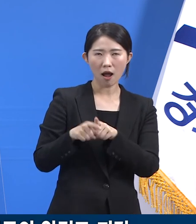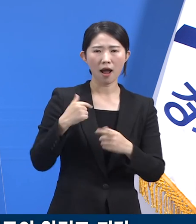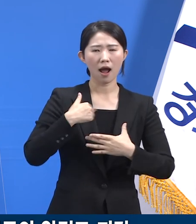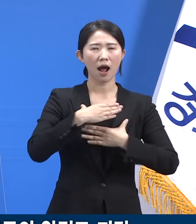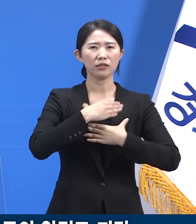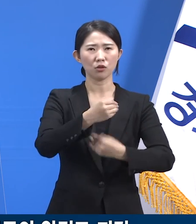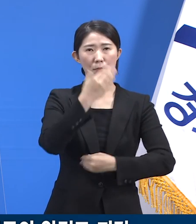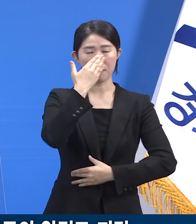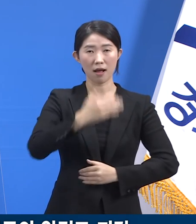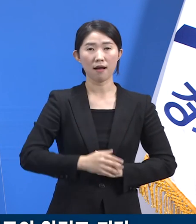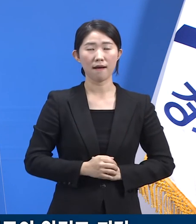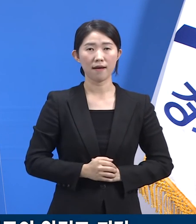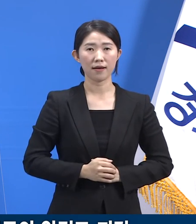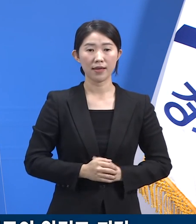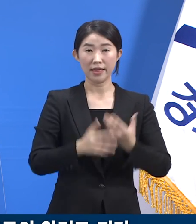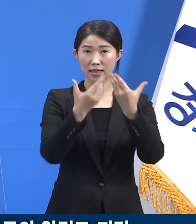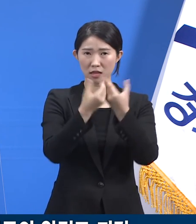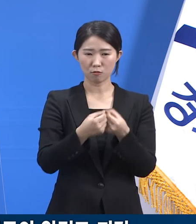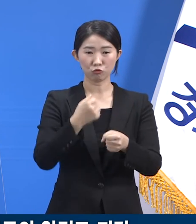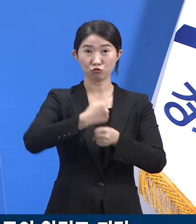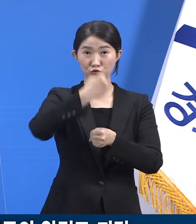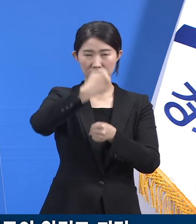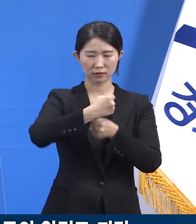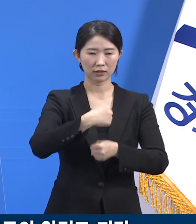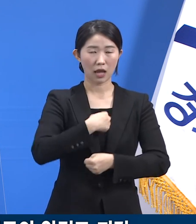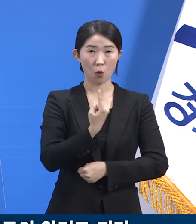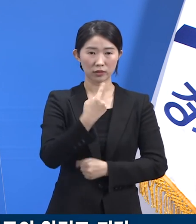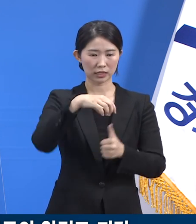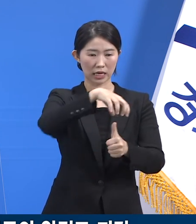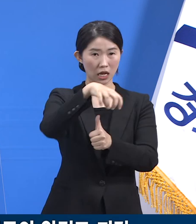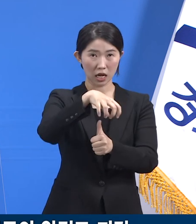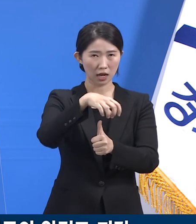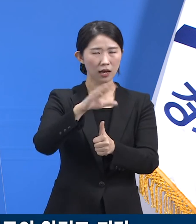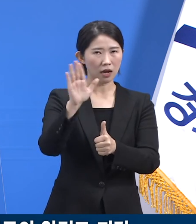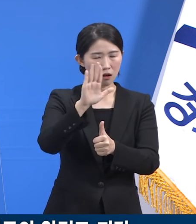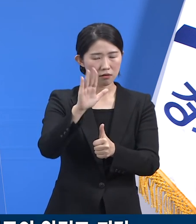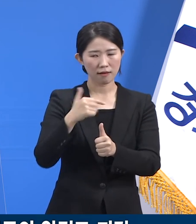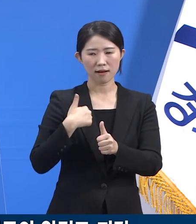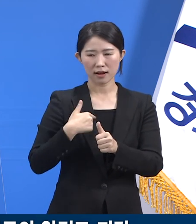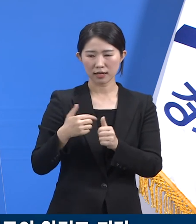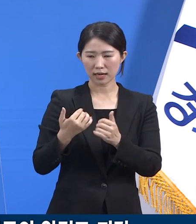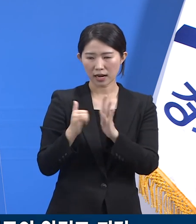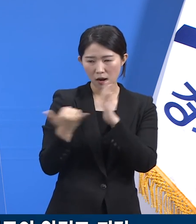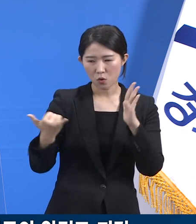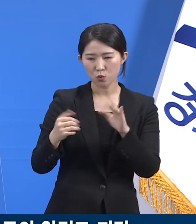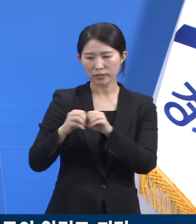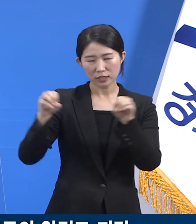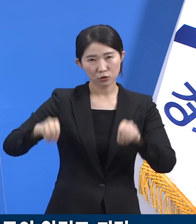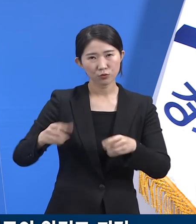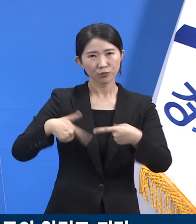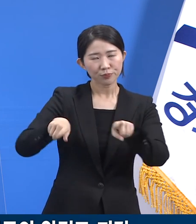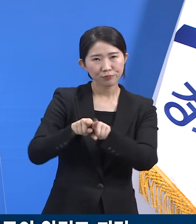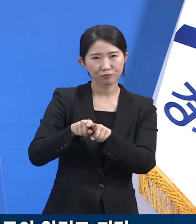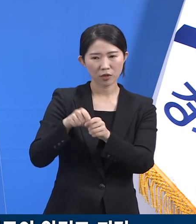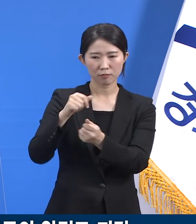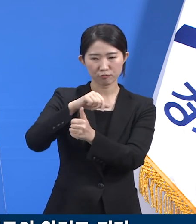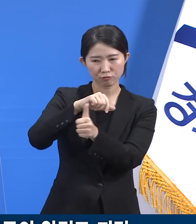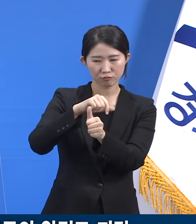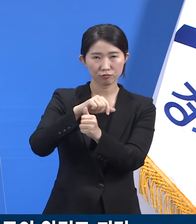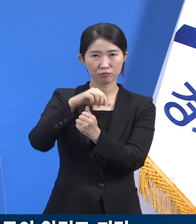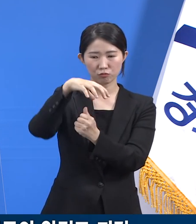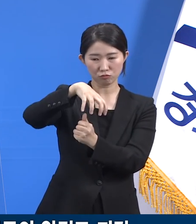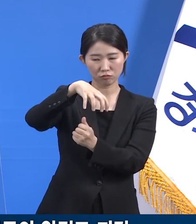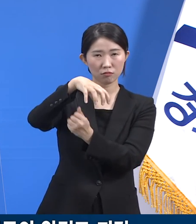내가 피인 우산 아래서 나와 내 이웃이 함께 비를 피할 수 있습니다. 그것이 집단 면역입니다.